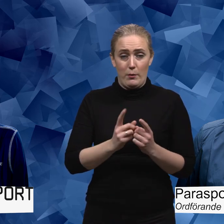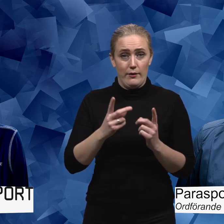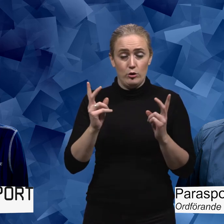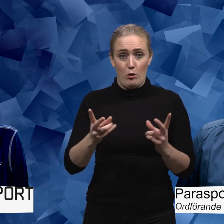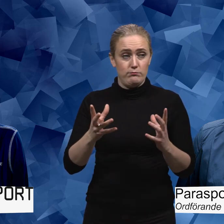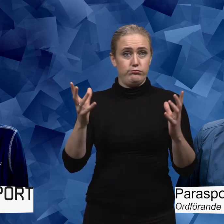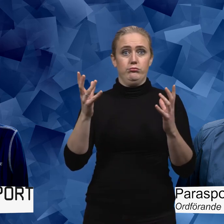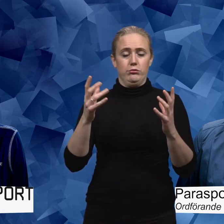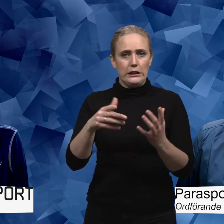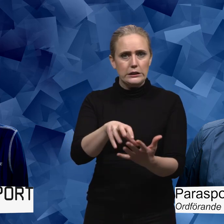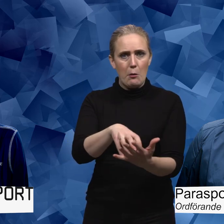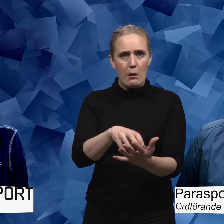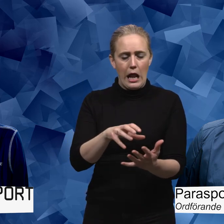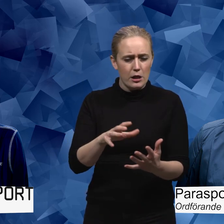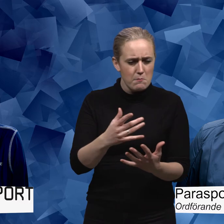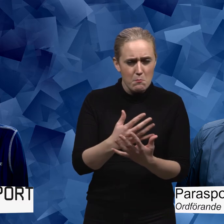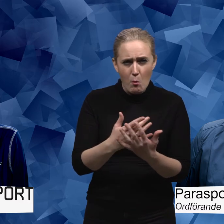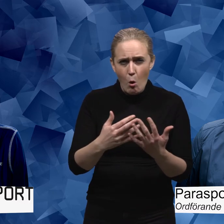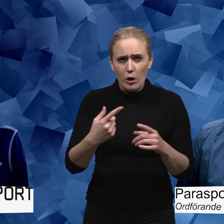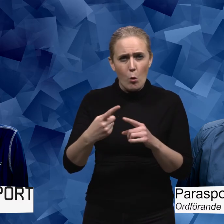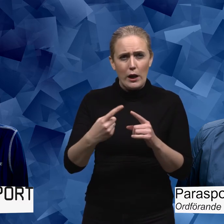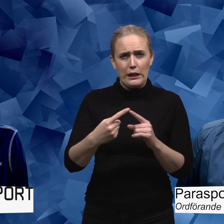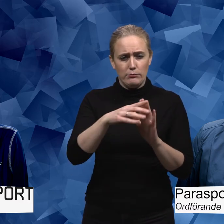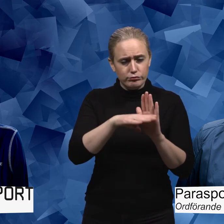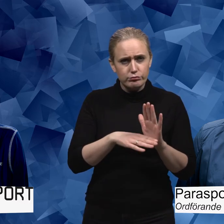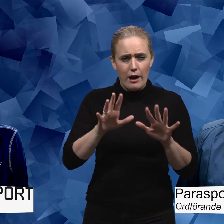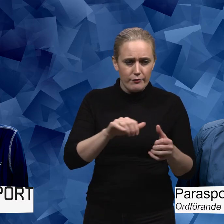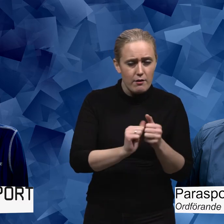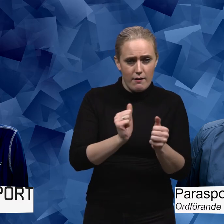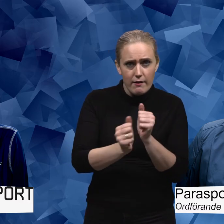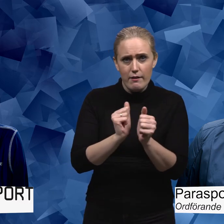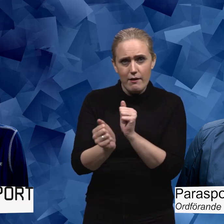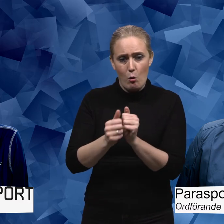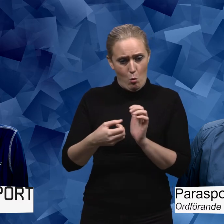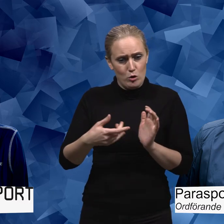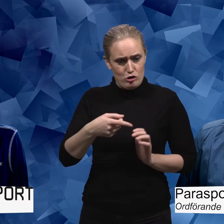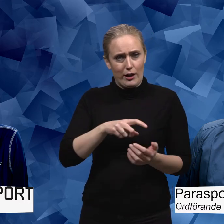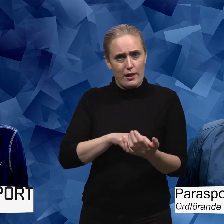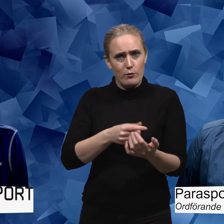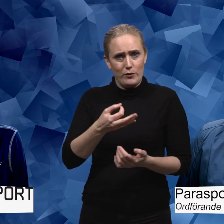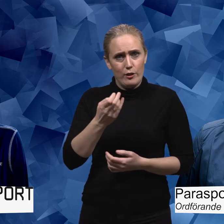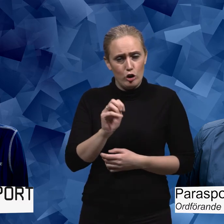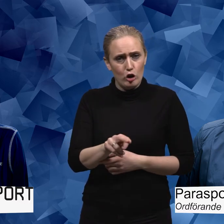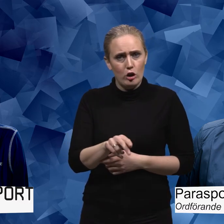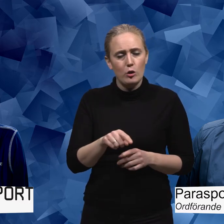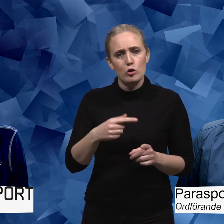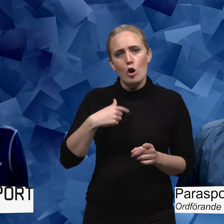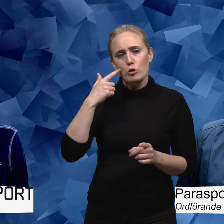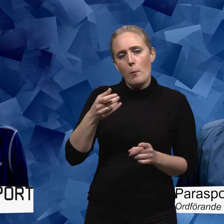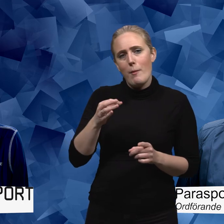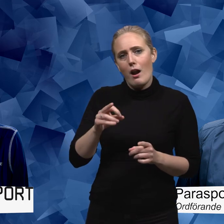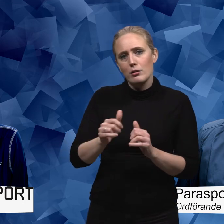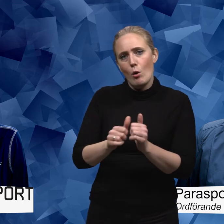murbräcka genom hela samhället. Och ändrade massare former. Så jag tror att parasporten blir en väldigt